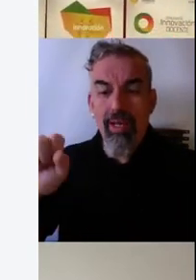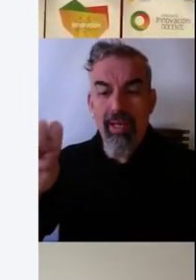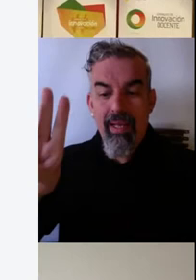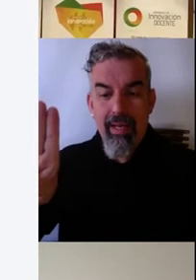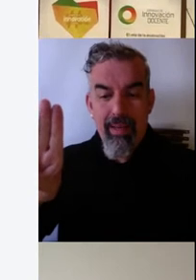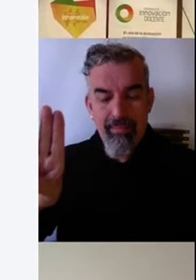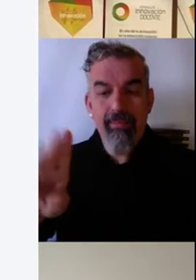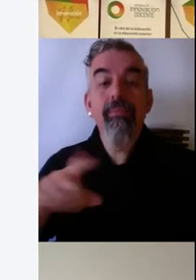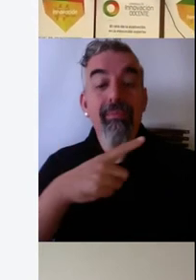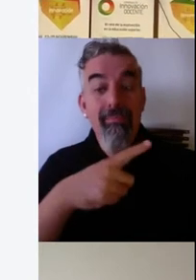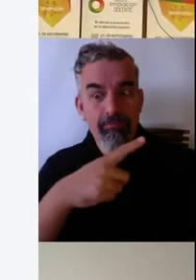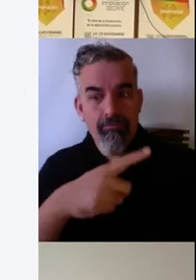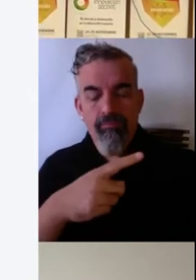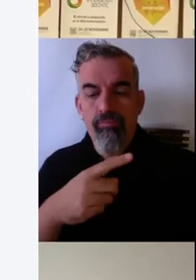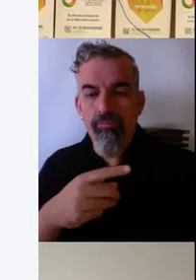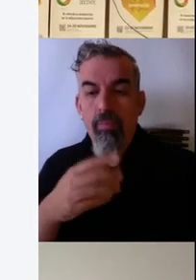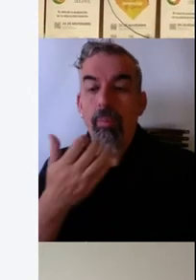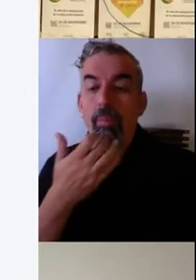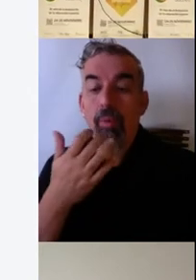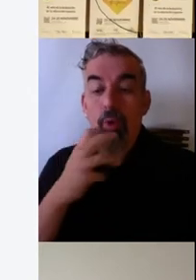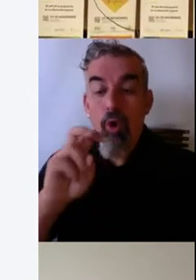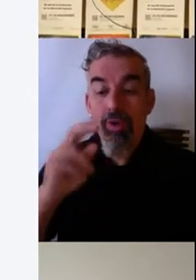Cajut y utilizar esto, por ejemplo.